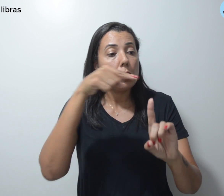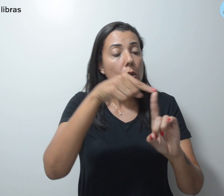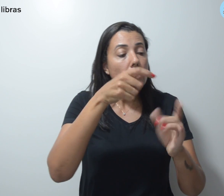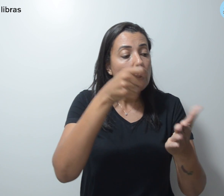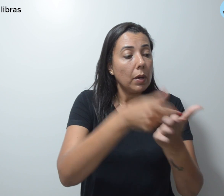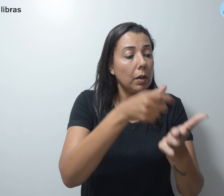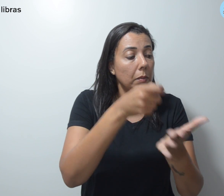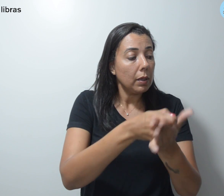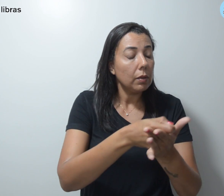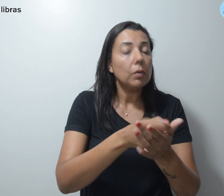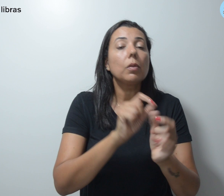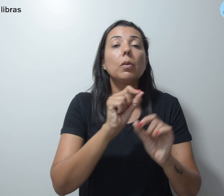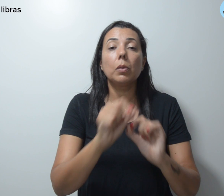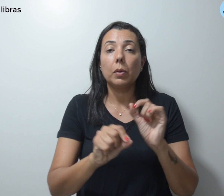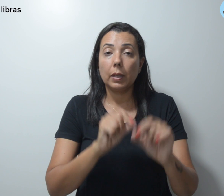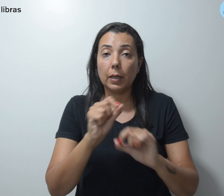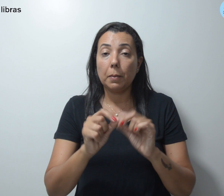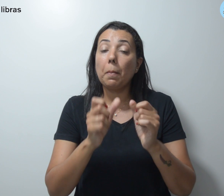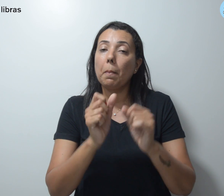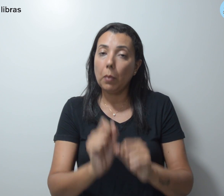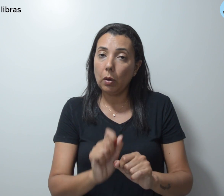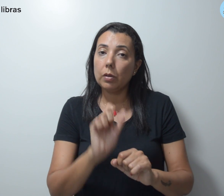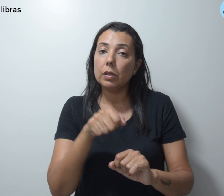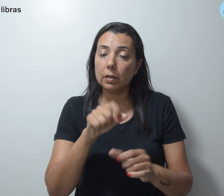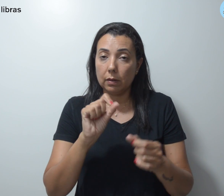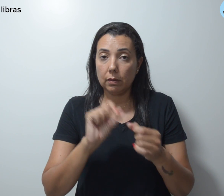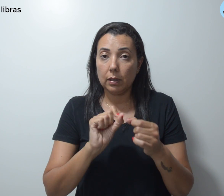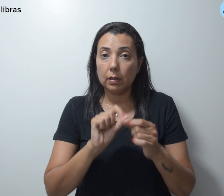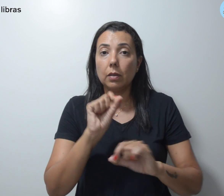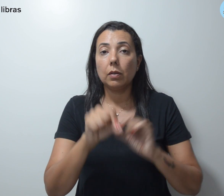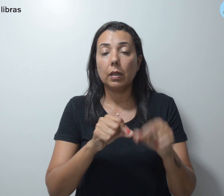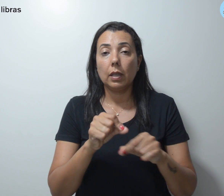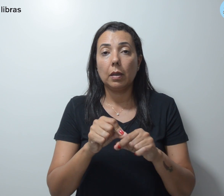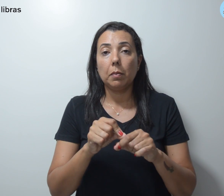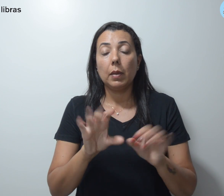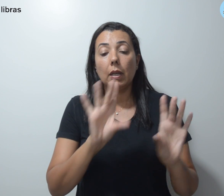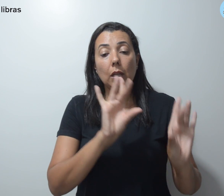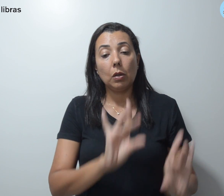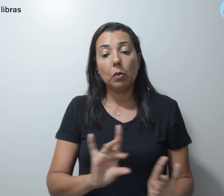dos precatórios poderá ser feita pelo link www